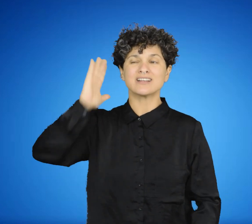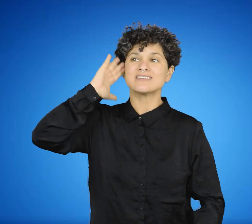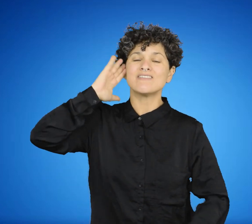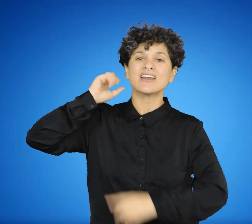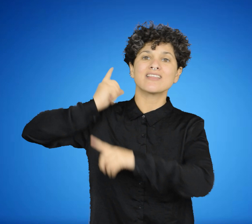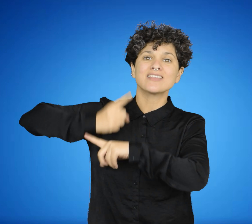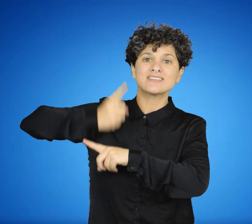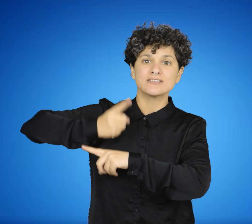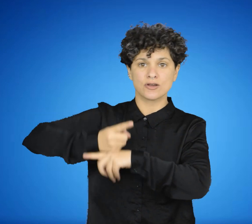vivir.